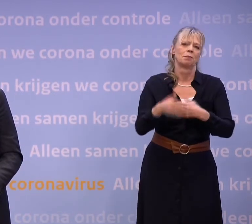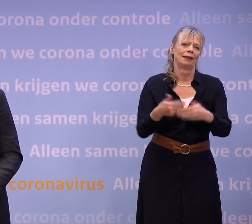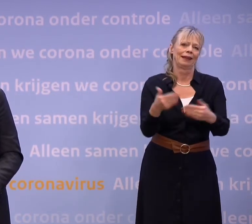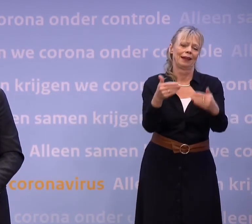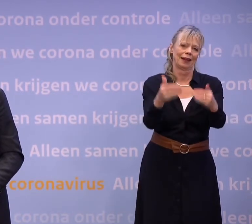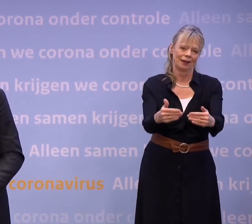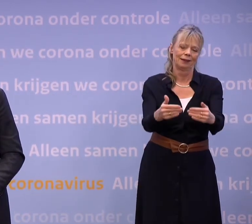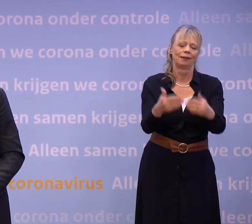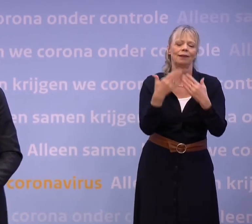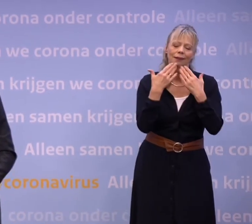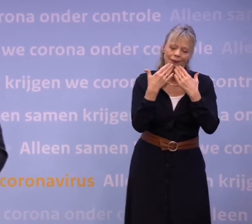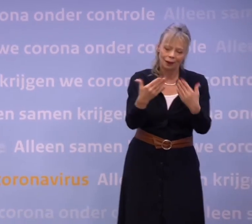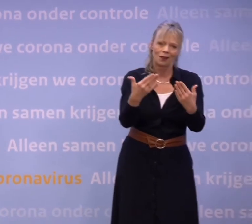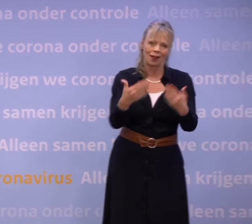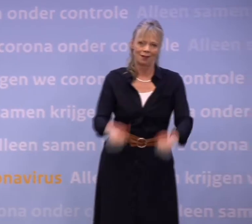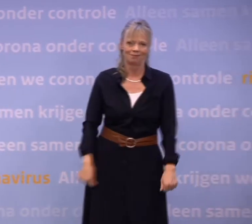Dank u wel.